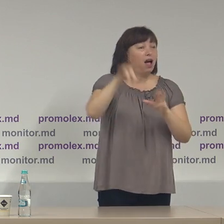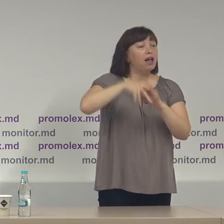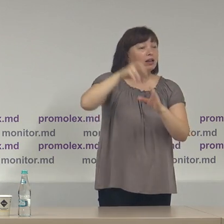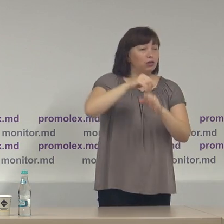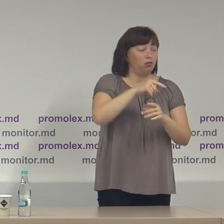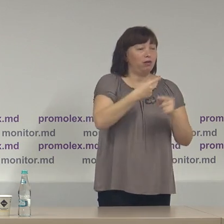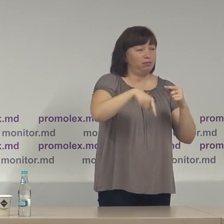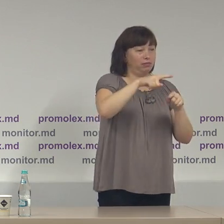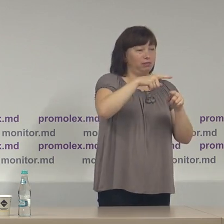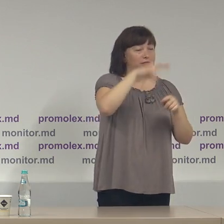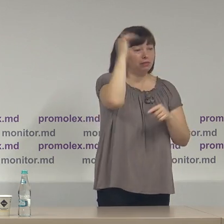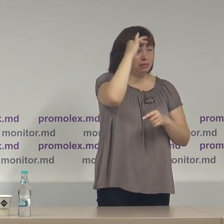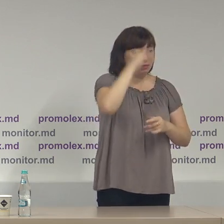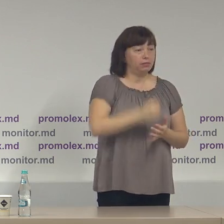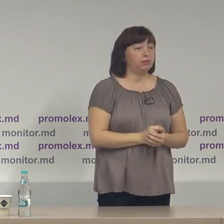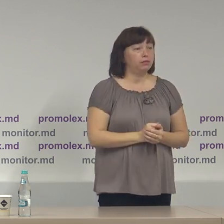regiune